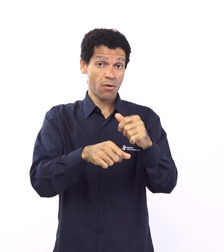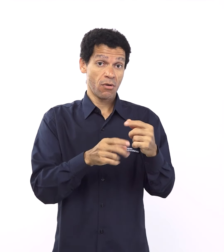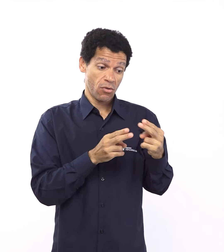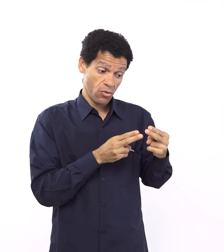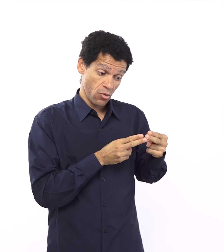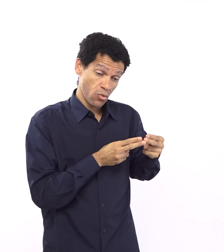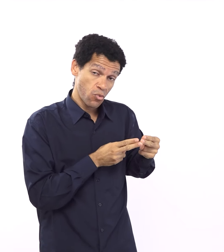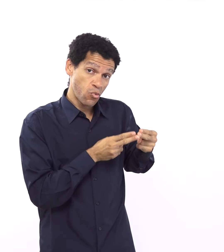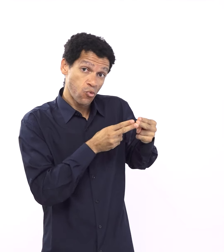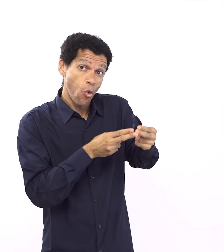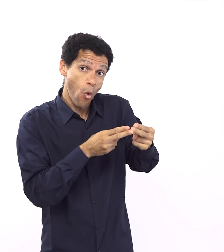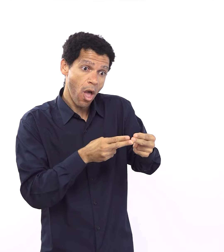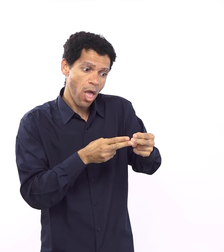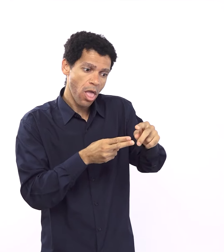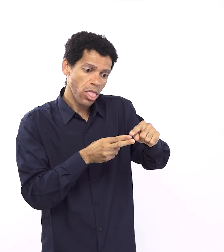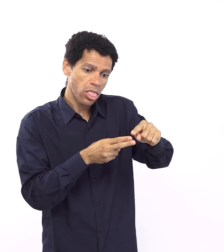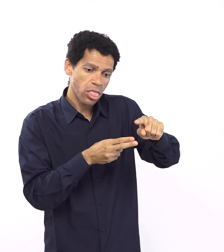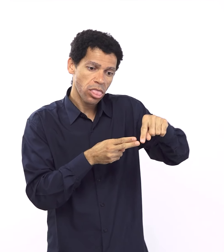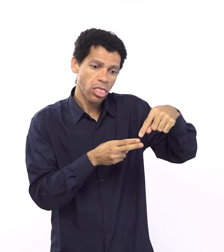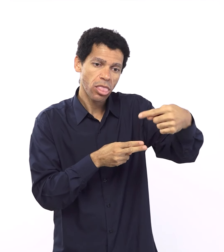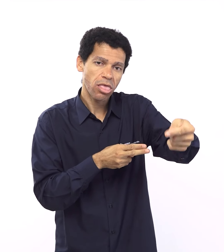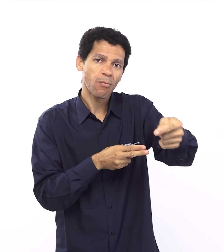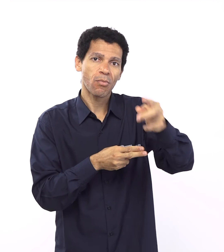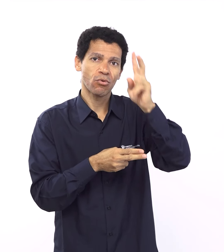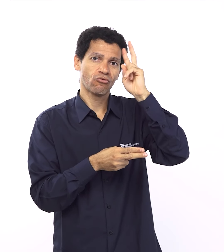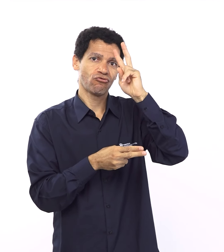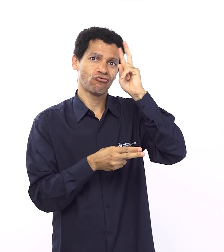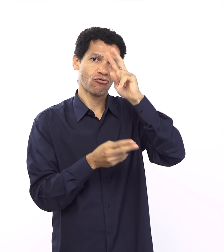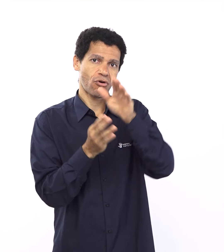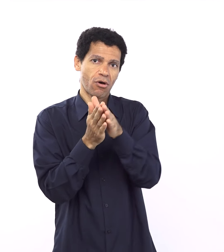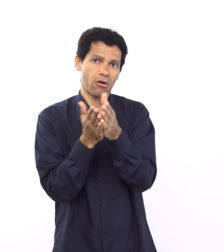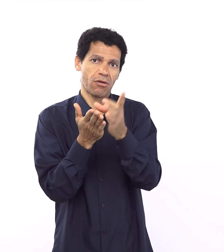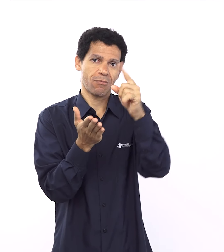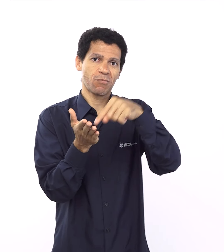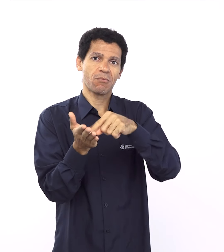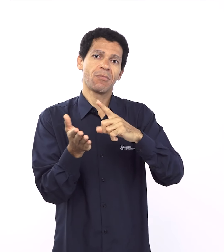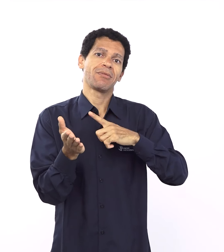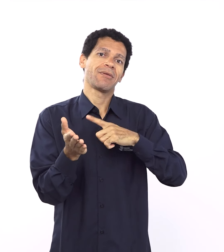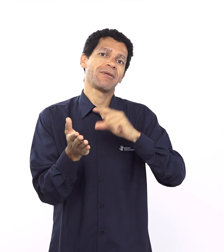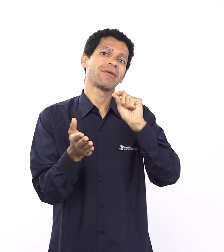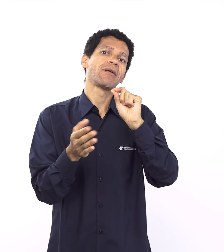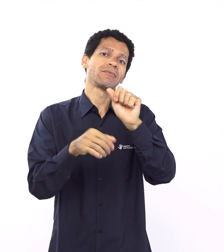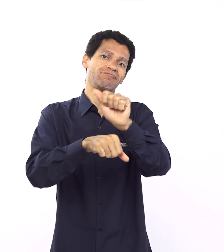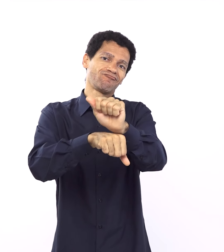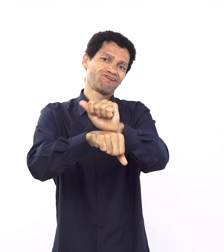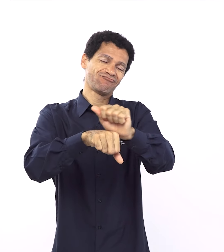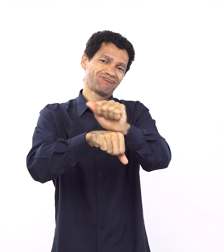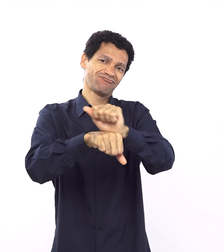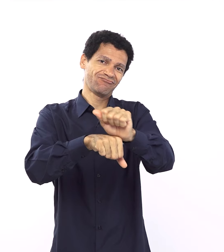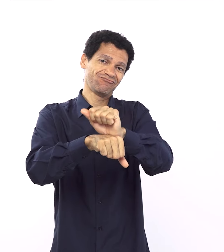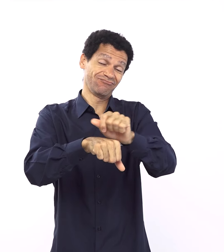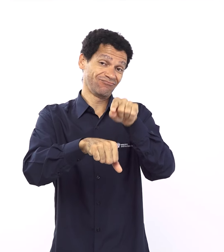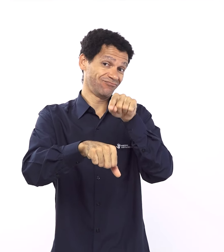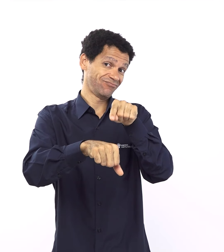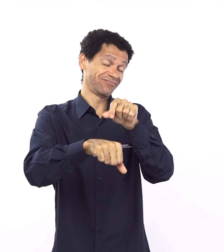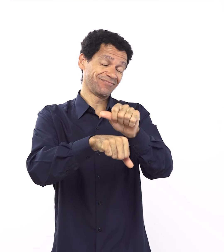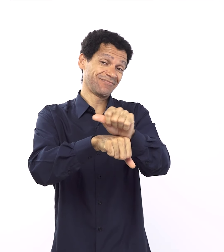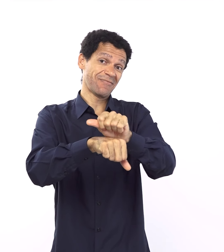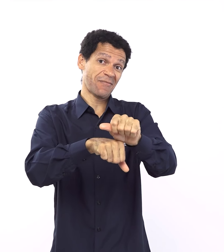mas na verdade, essa relação de Deus com Abraão começa no capítulo 12, no finalzinho do 11, a gente tem uma genealogia de quem é Abraão